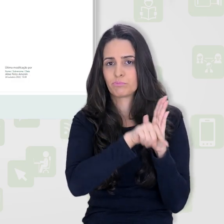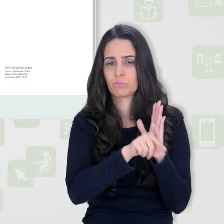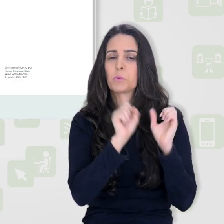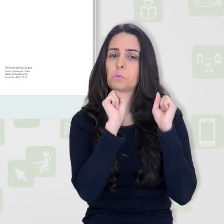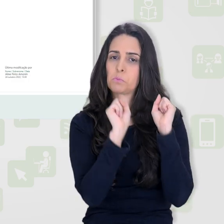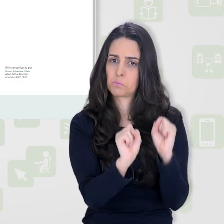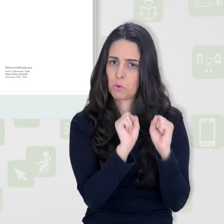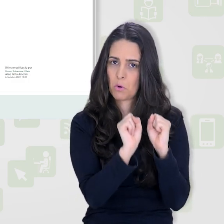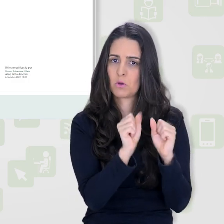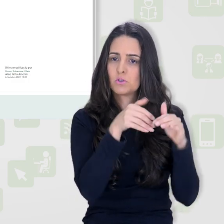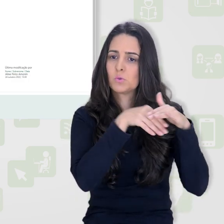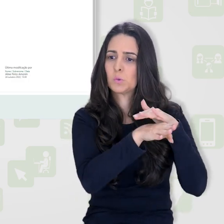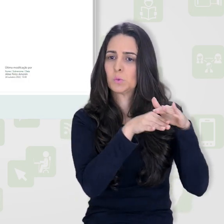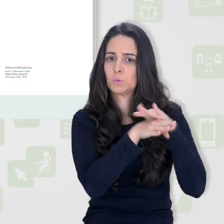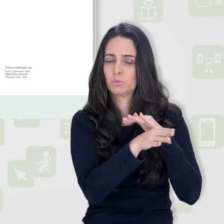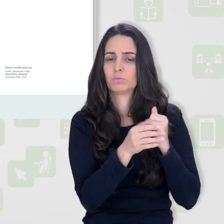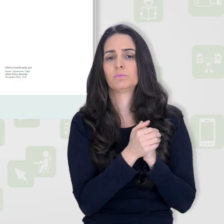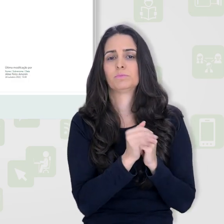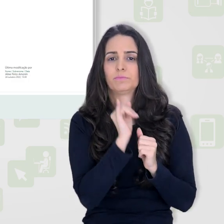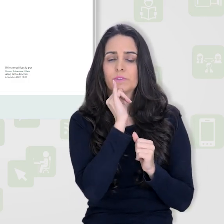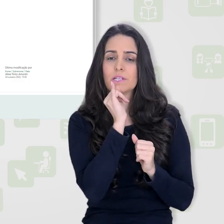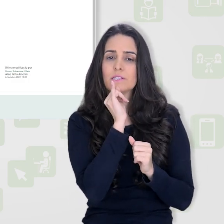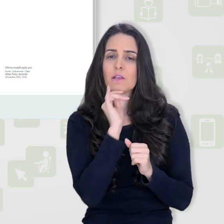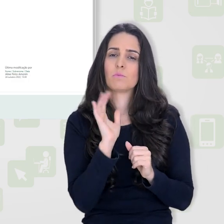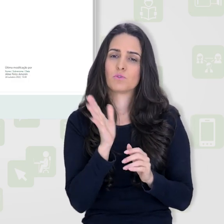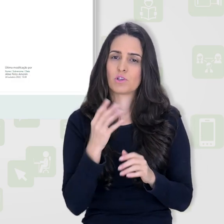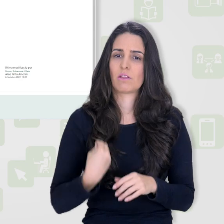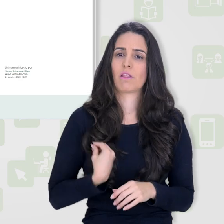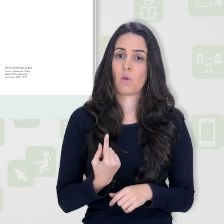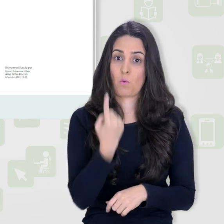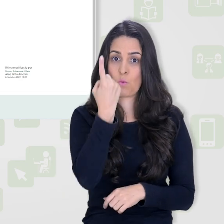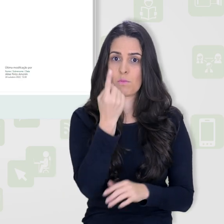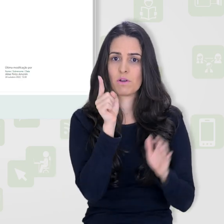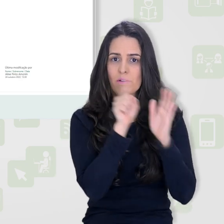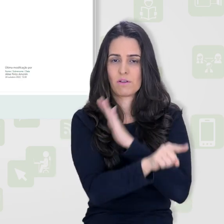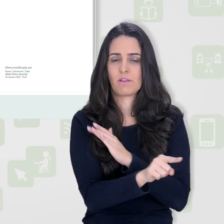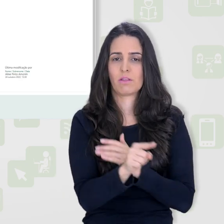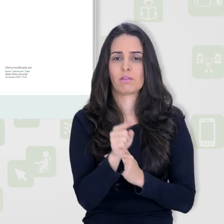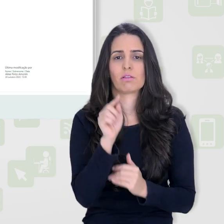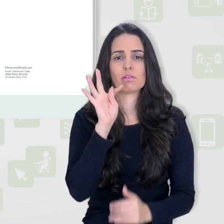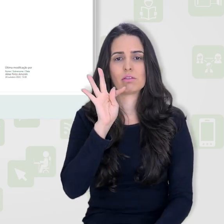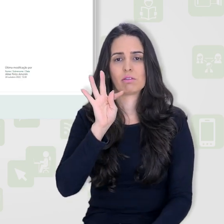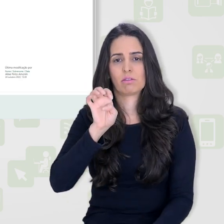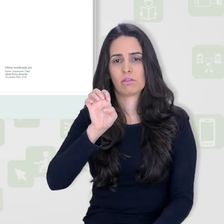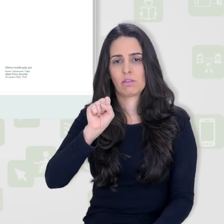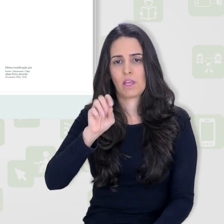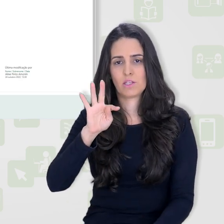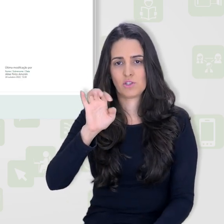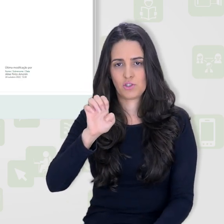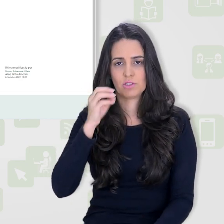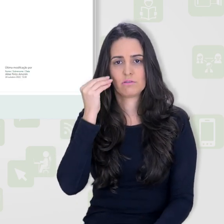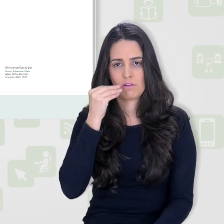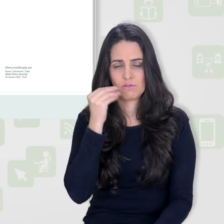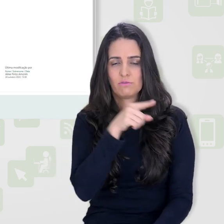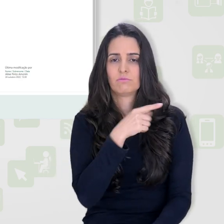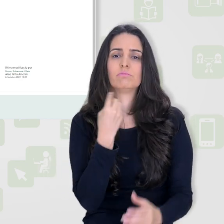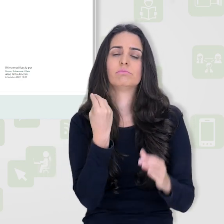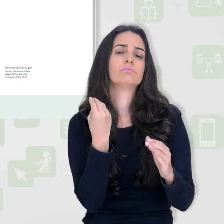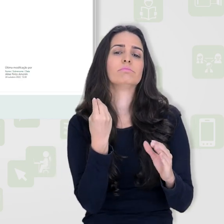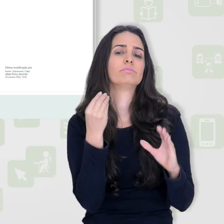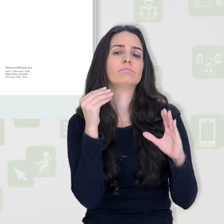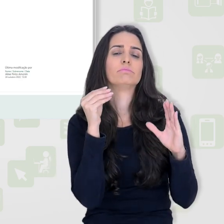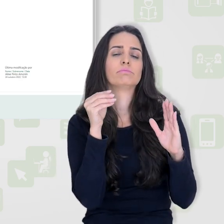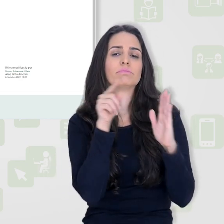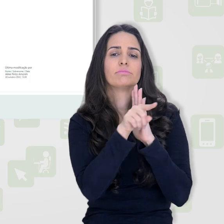categoria geral, criar as questões. Então, aqui, por exemplo, eu já tenho uma questão teste, ela vai ficar aqui